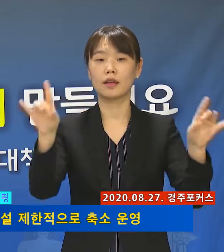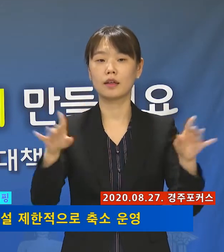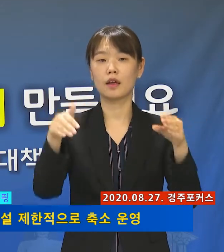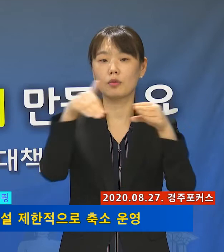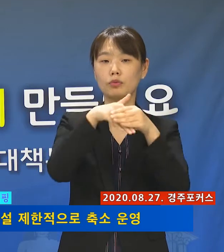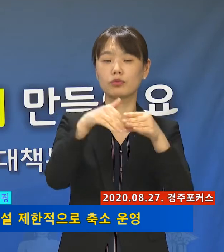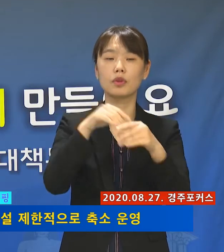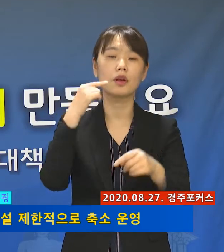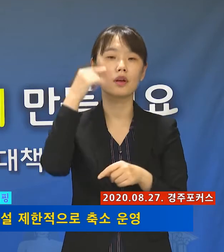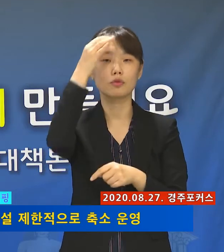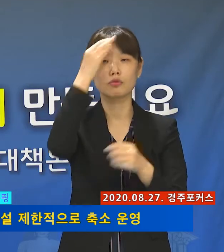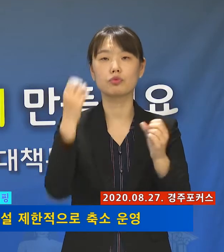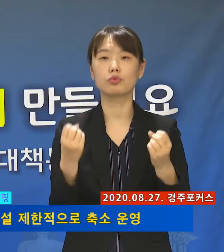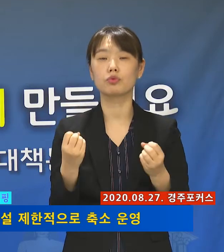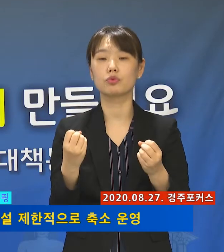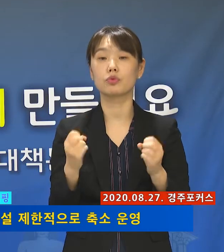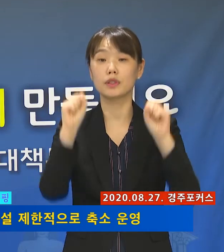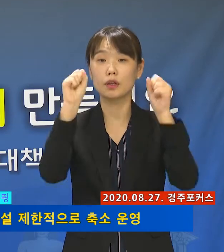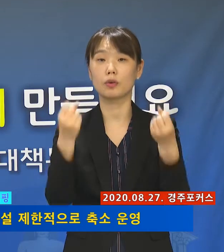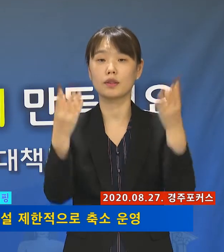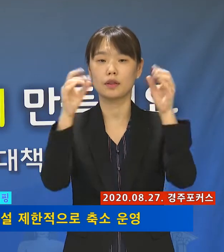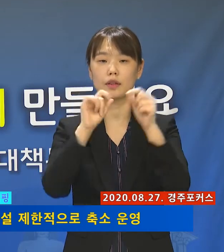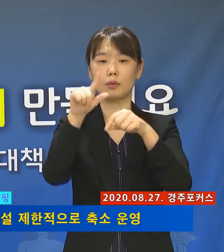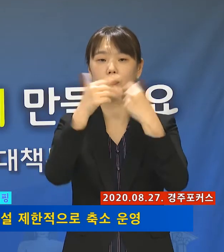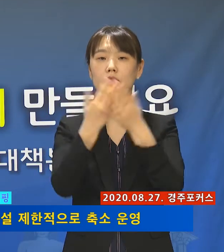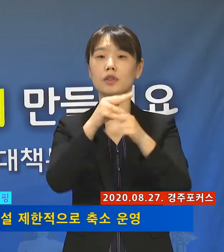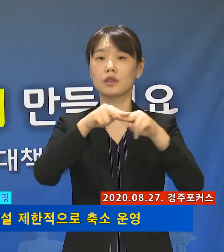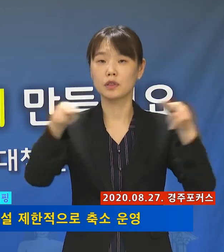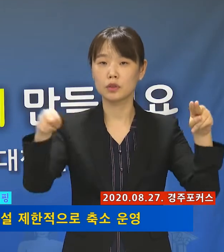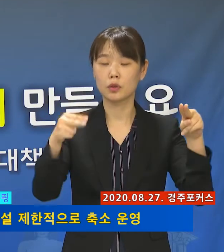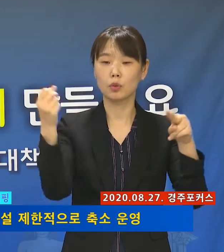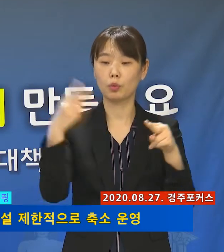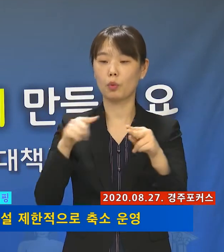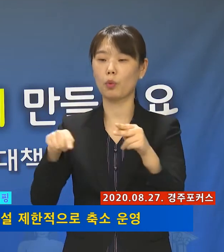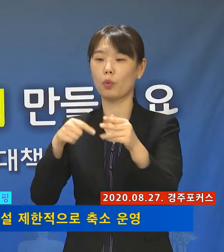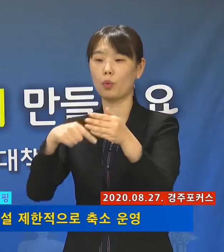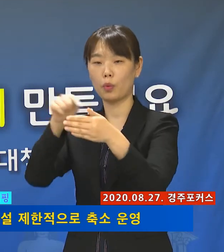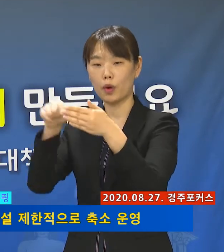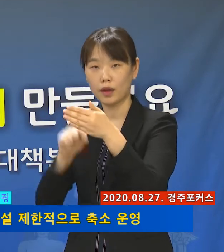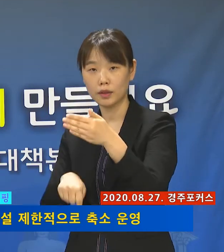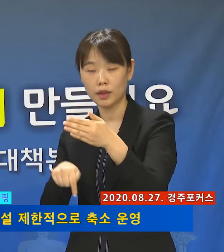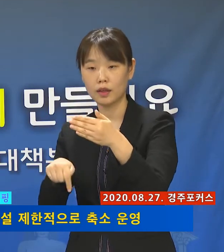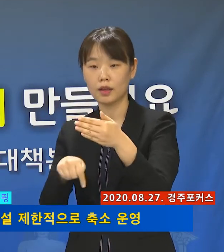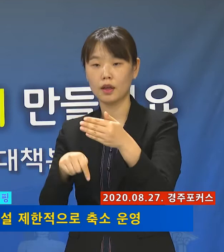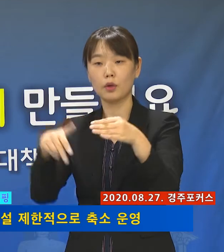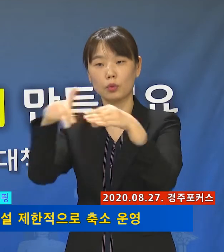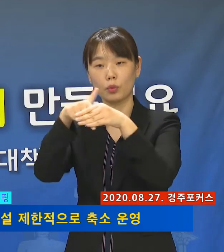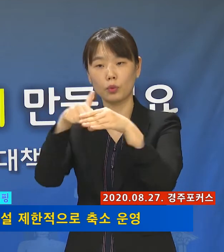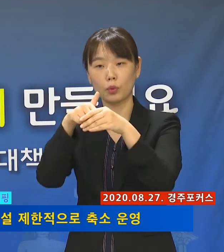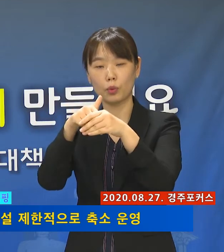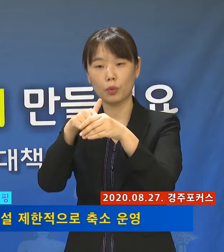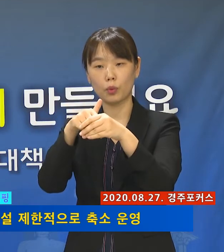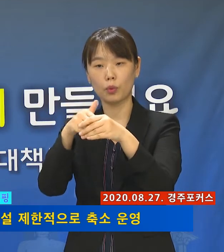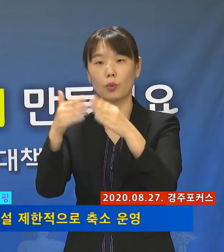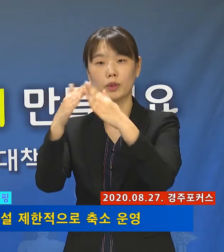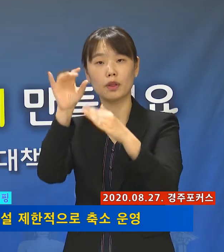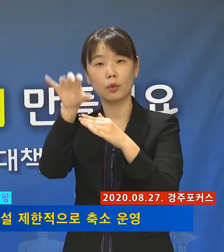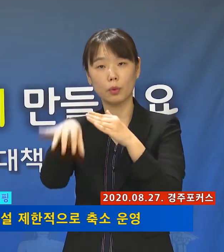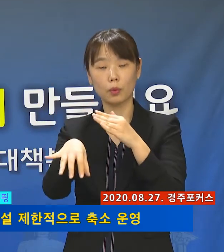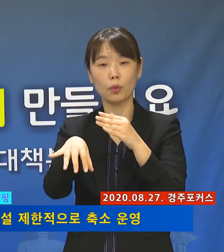문화예술 체육행사도 대부분 취소되며 관내 종교시설의 경우 9월 6일까지 2주간은